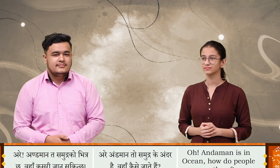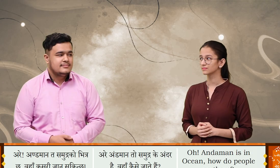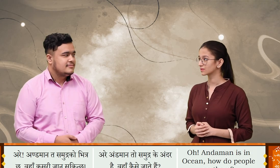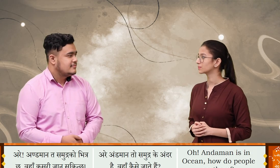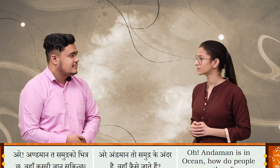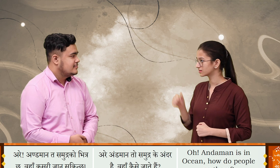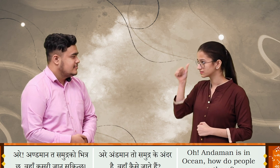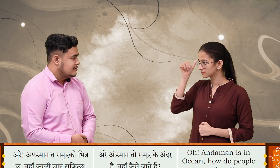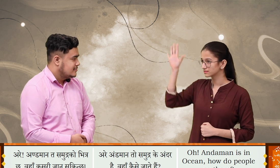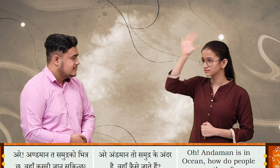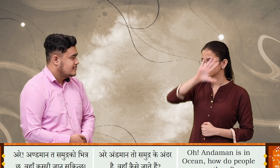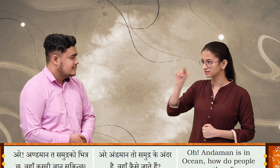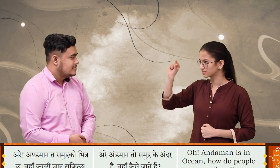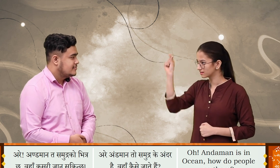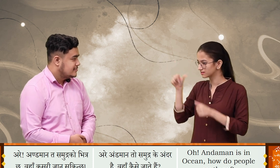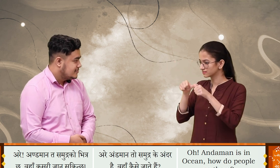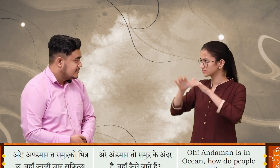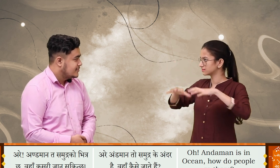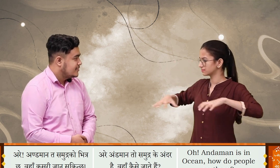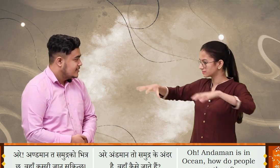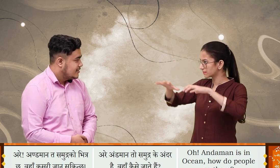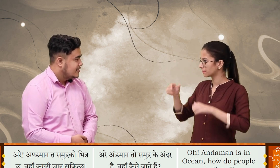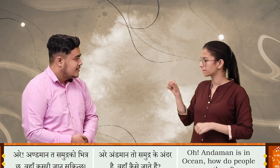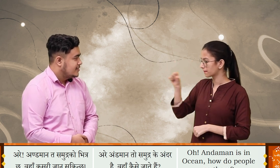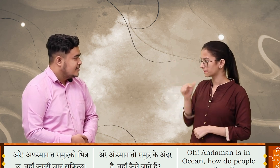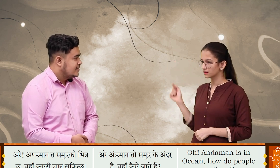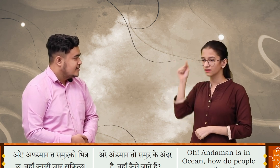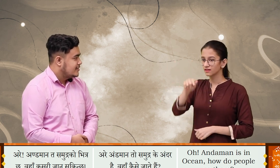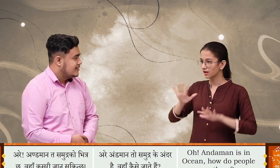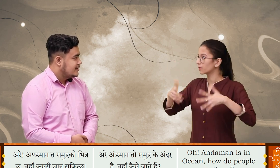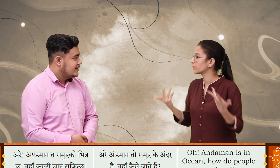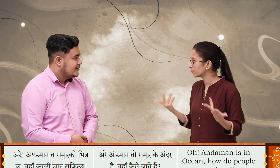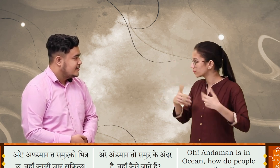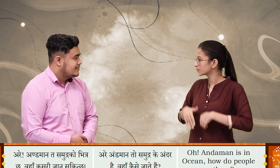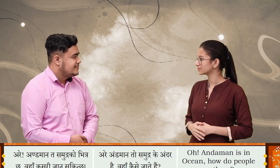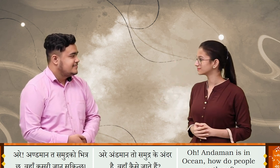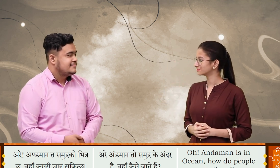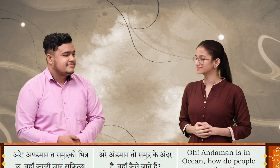अरे अंडमान त समंद्र को भीत्र छा मा कसरी जाना सकें छा